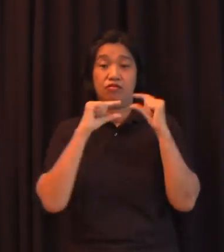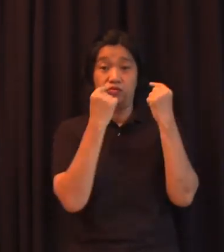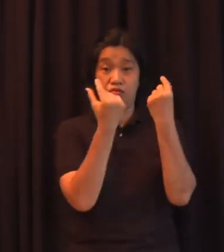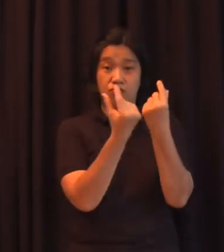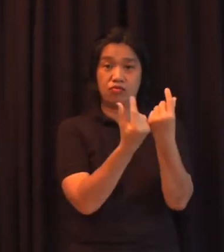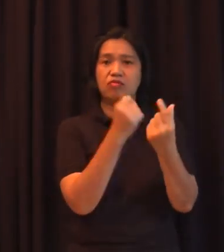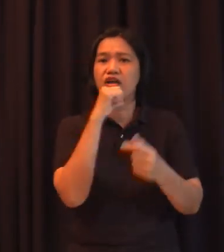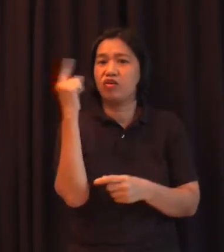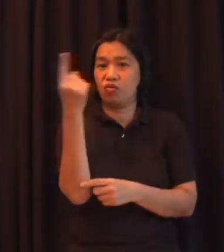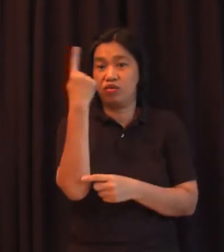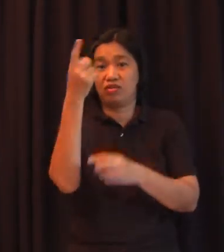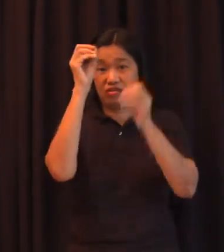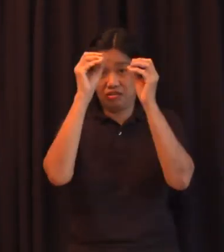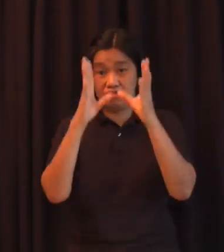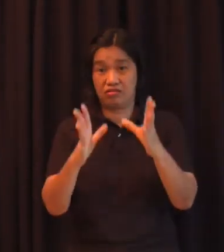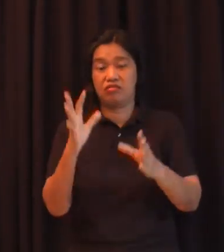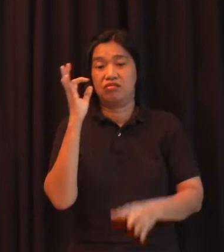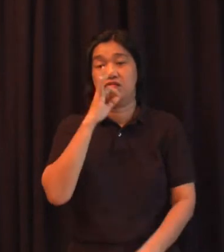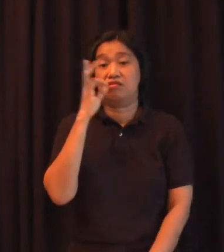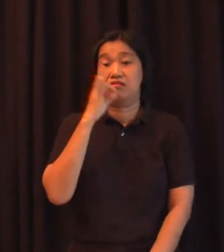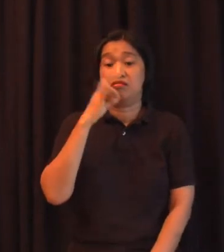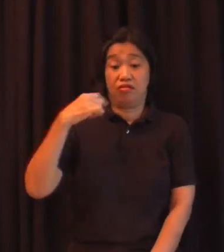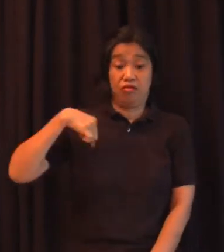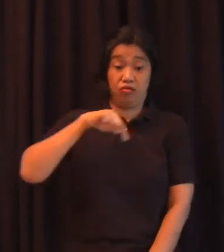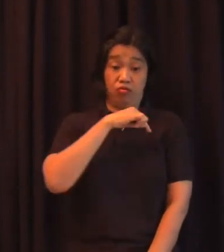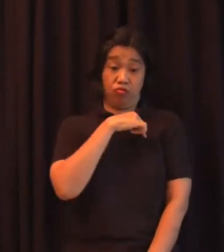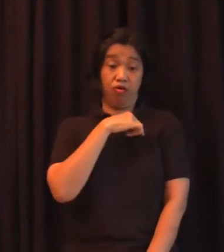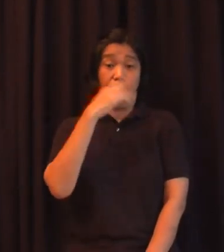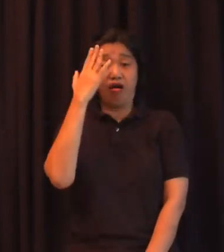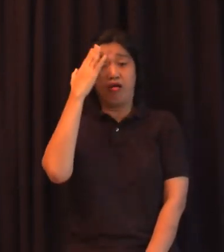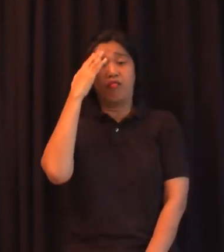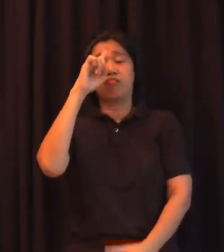Pilipino kami kasi kumbensido na at